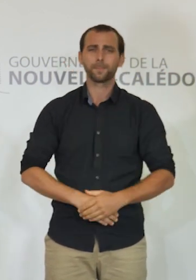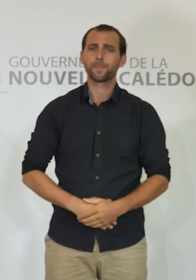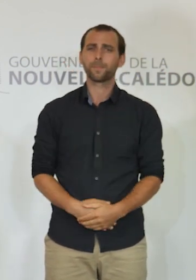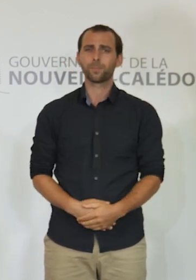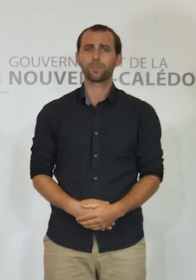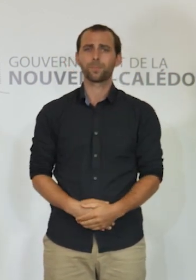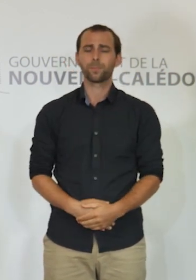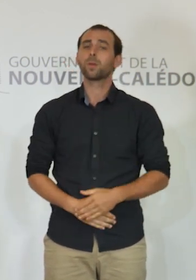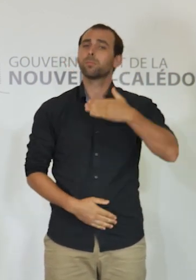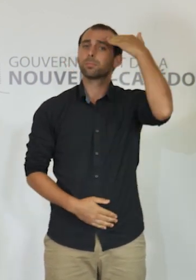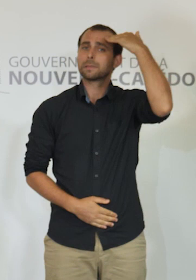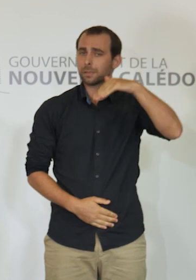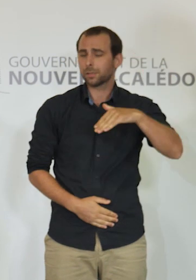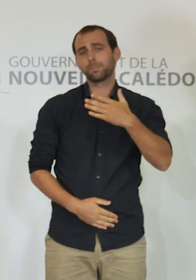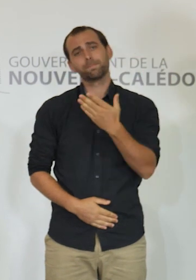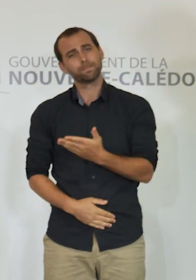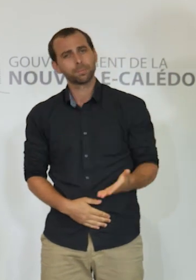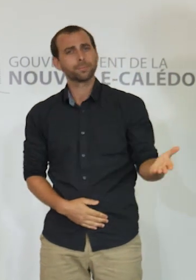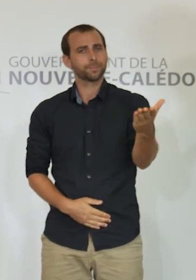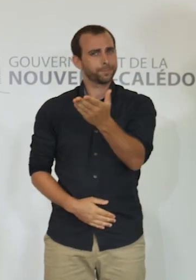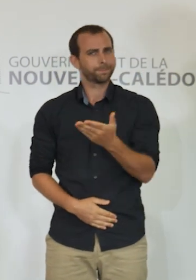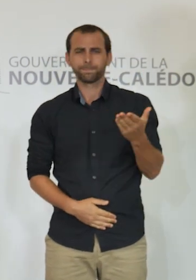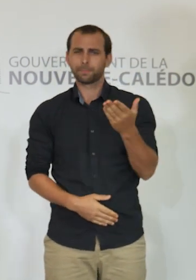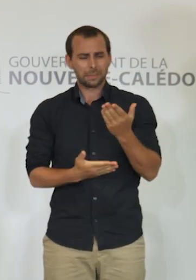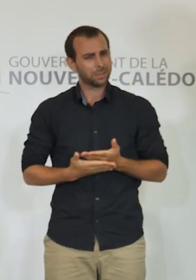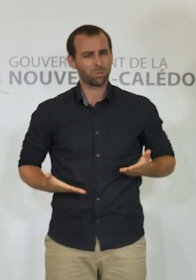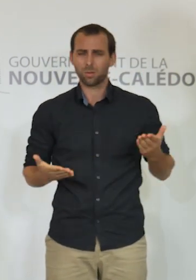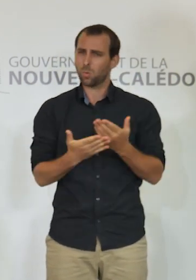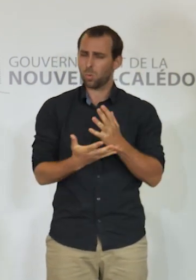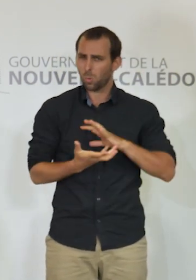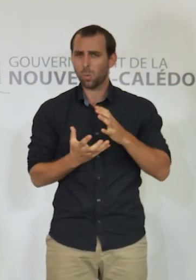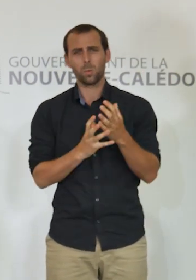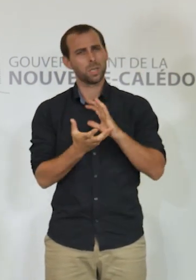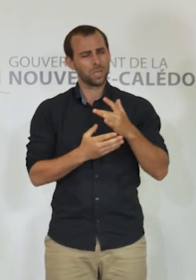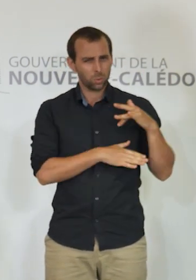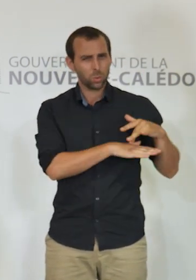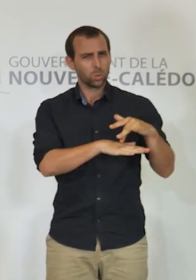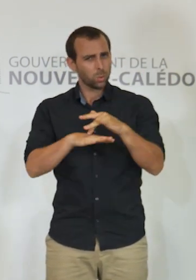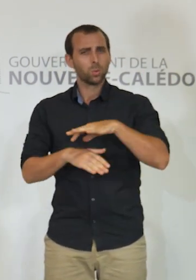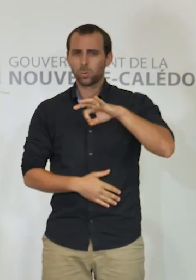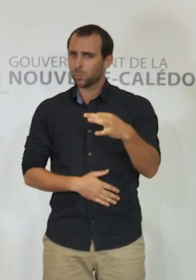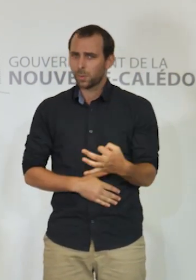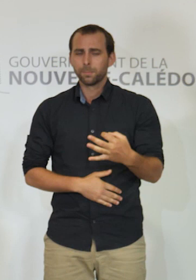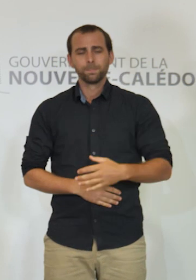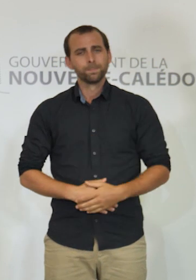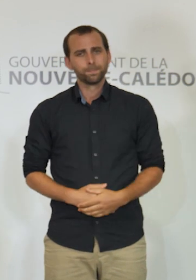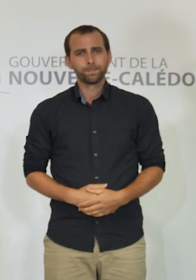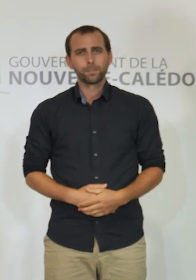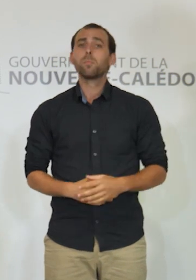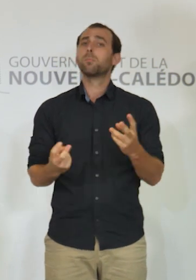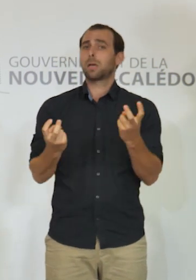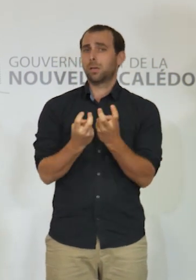des situations délicates que vous êtes nombreux à affronter. Je pense notamment à nos compatriotes